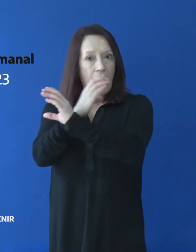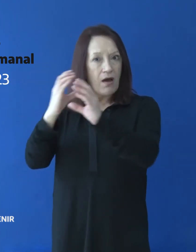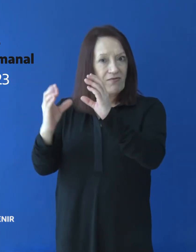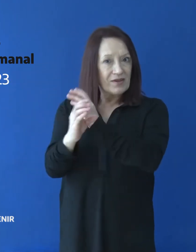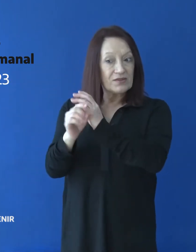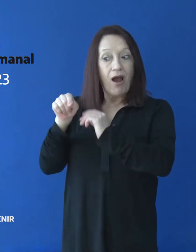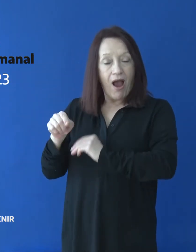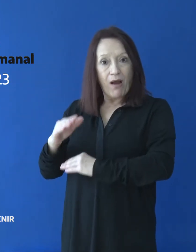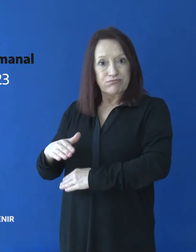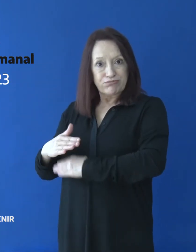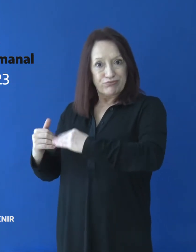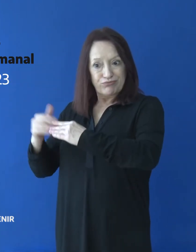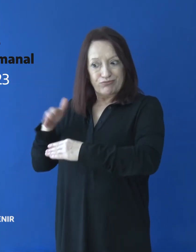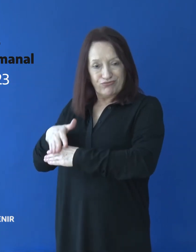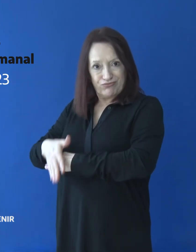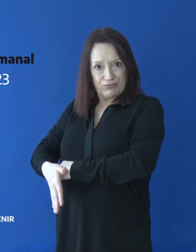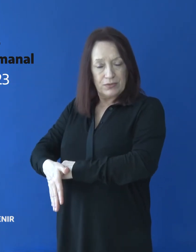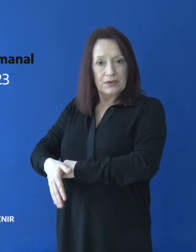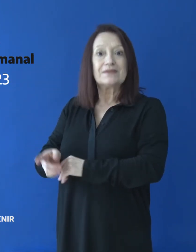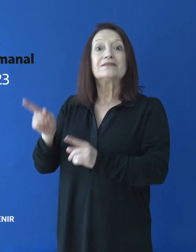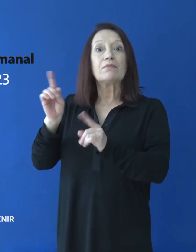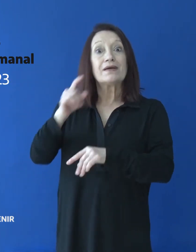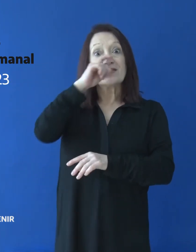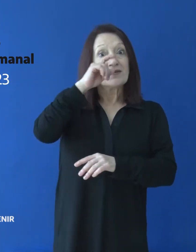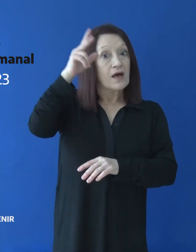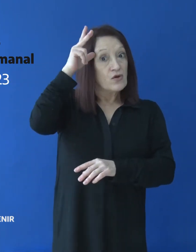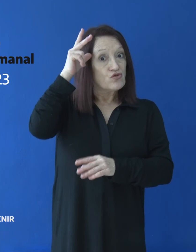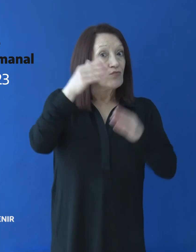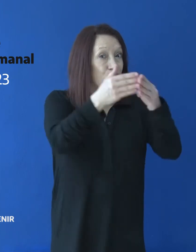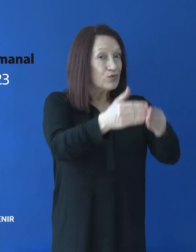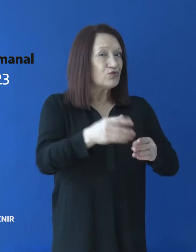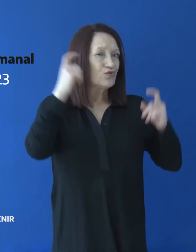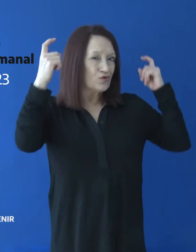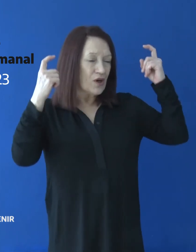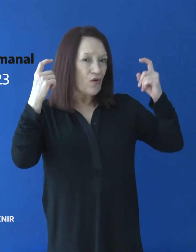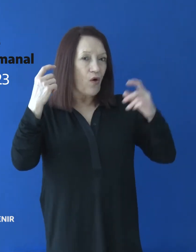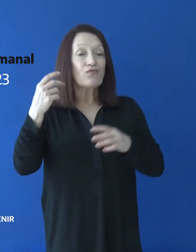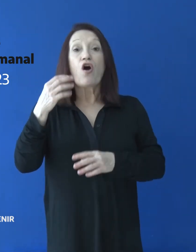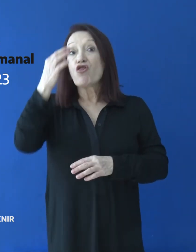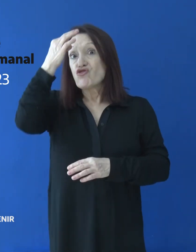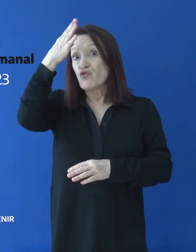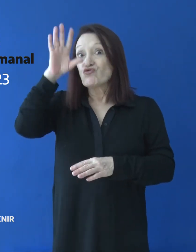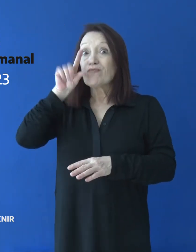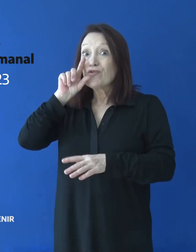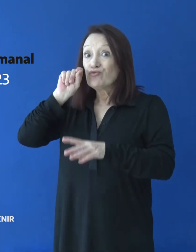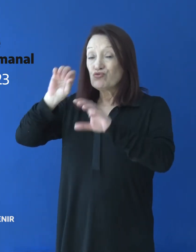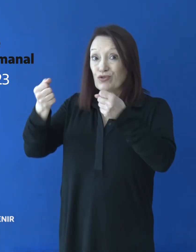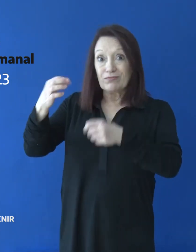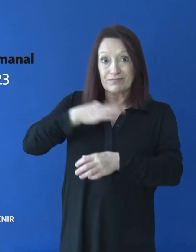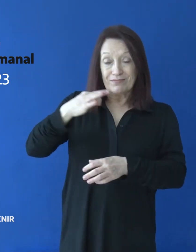incluidas represas, 78 Puerto Deseado, 12 Pico Truncado, 5